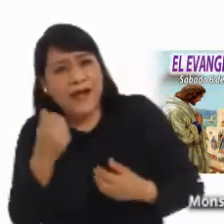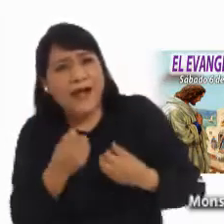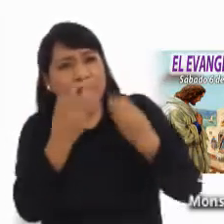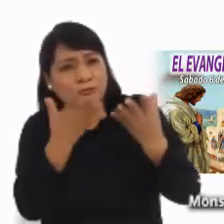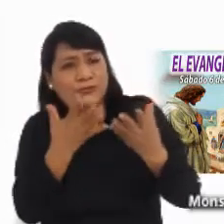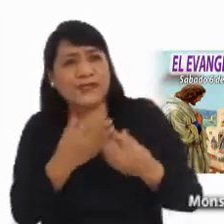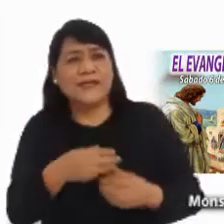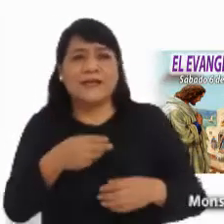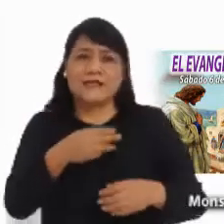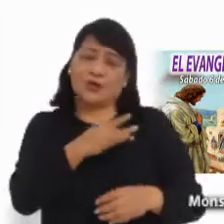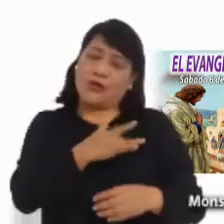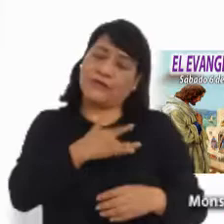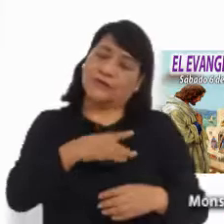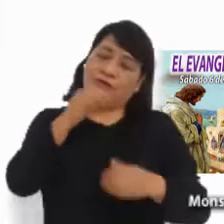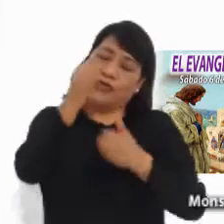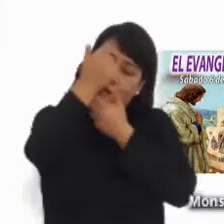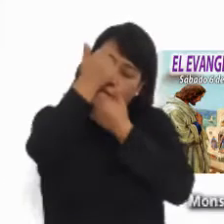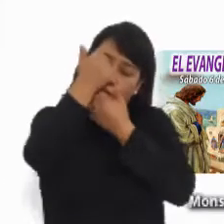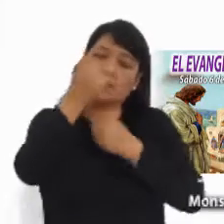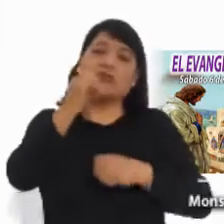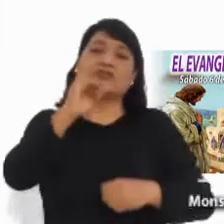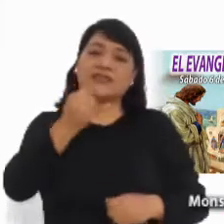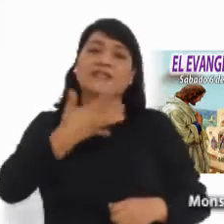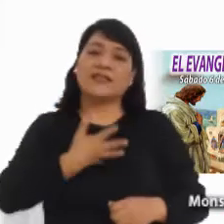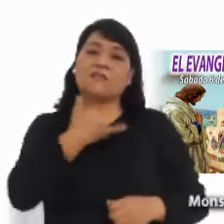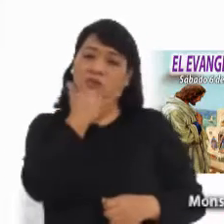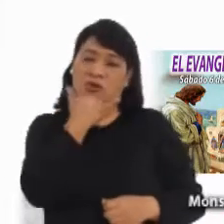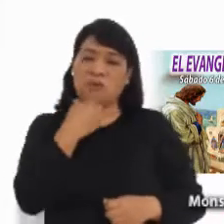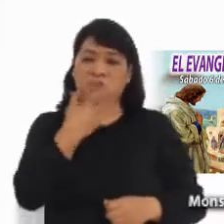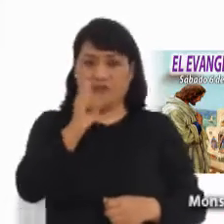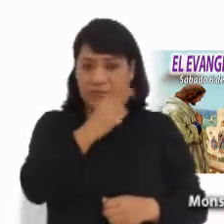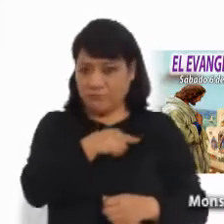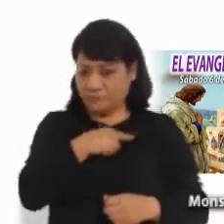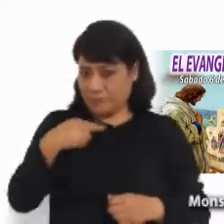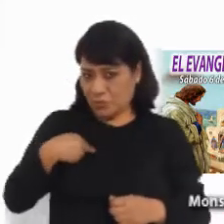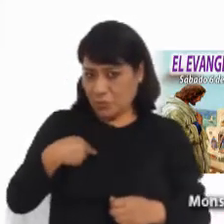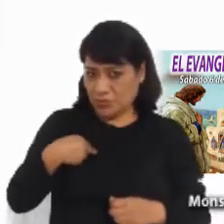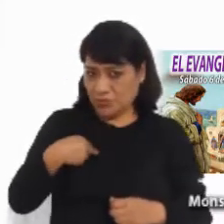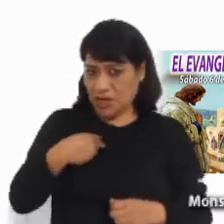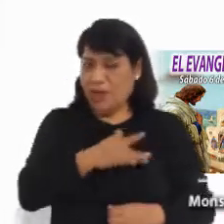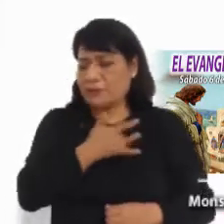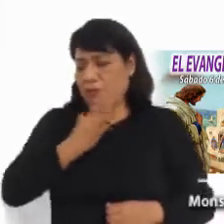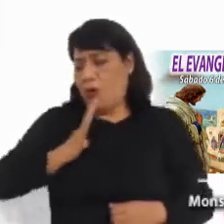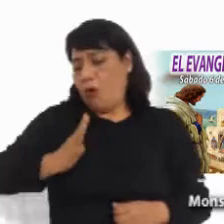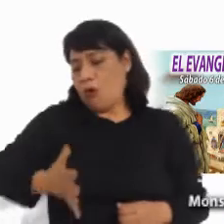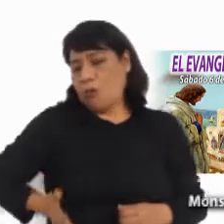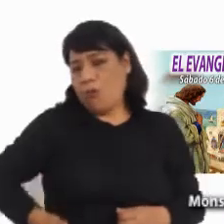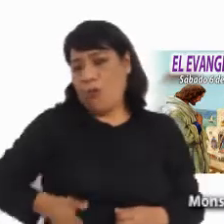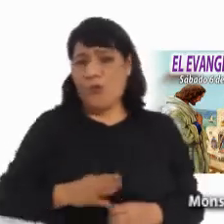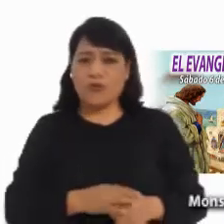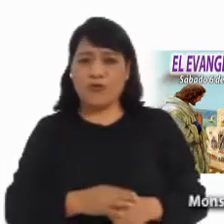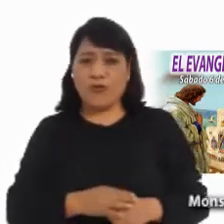tendrán el perdón. En cambio, si nos manifestamos orgullosos,